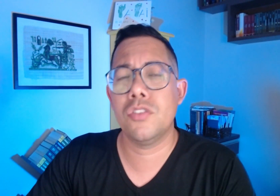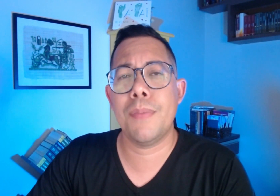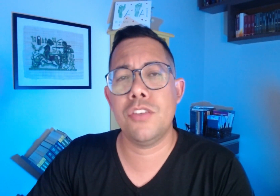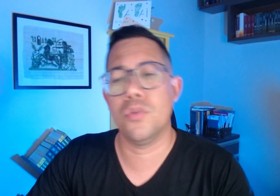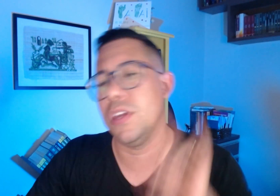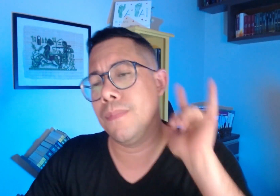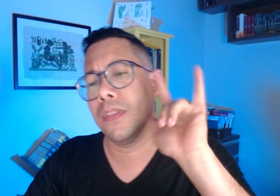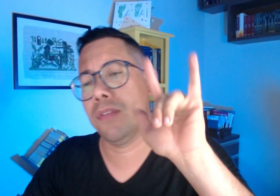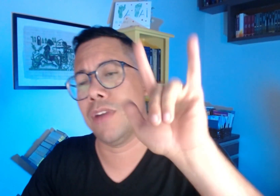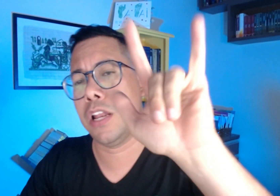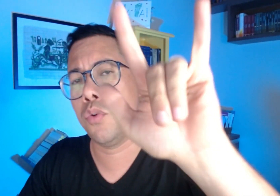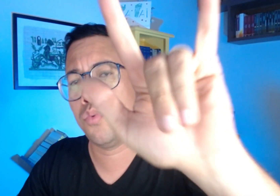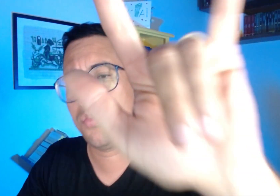abençoe. Valeu! Tchau, tchau.